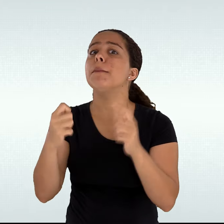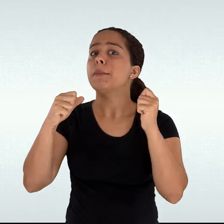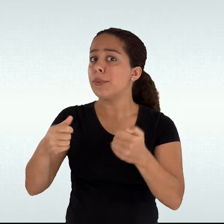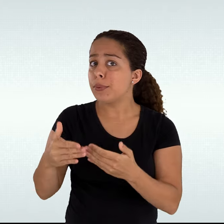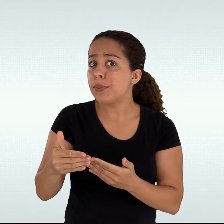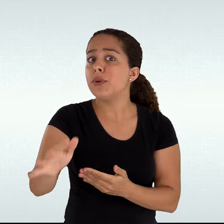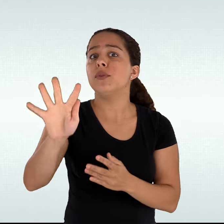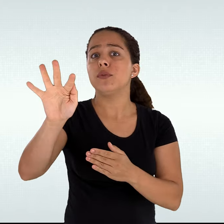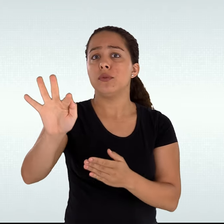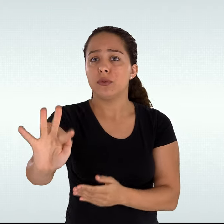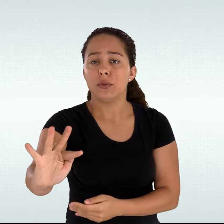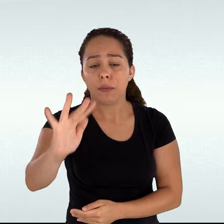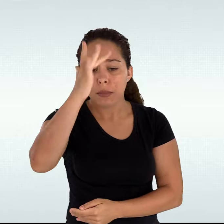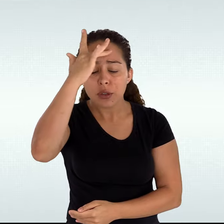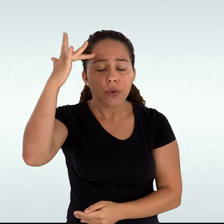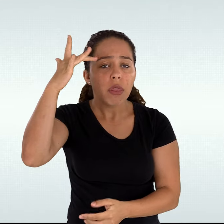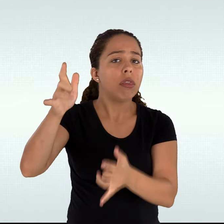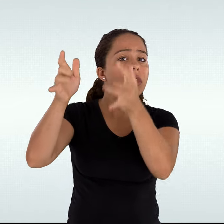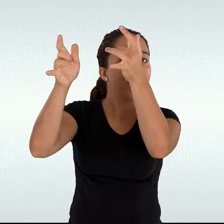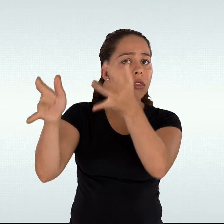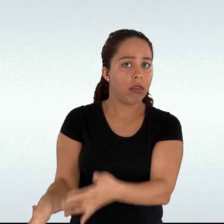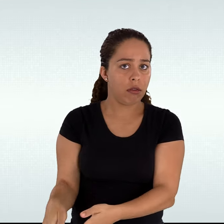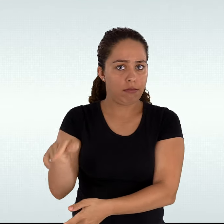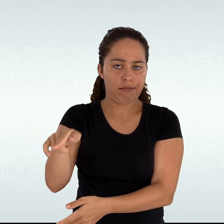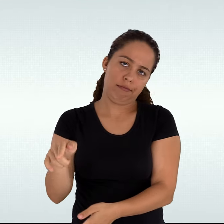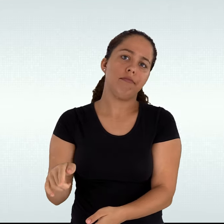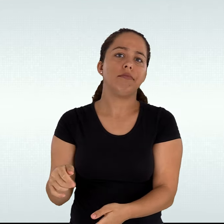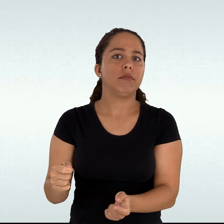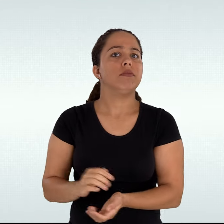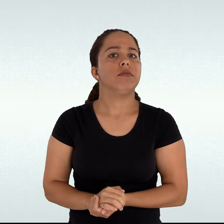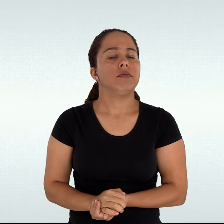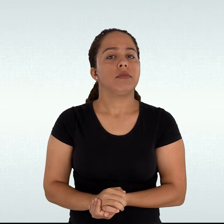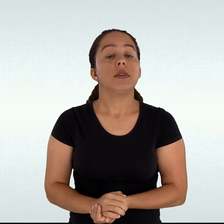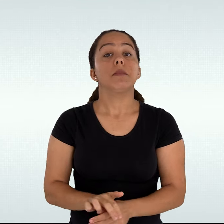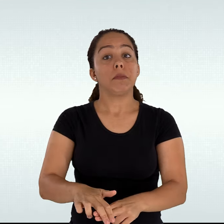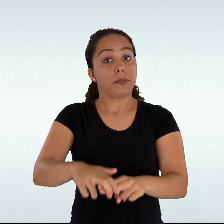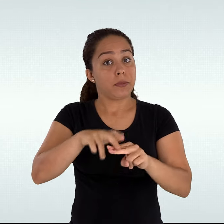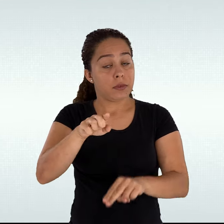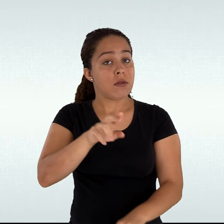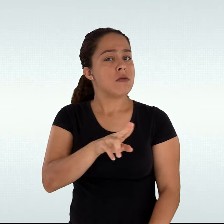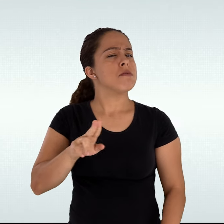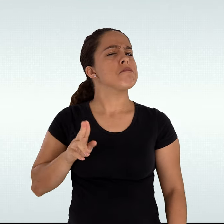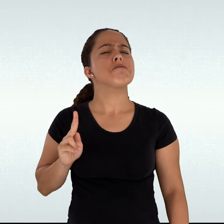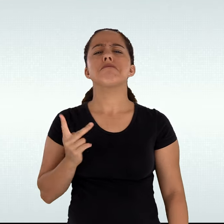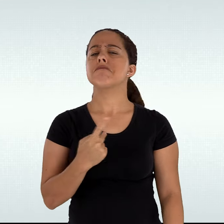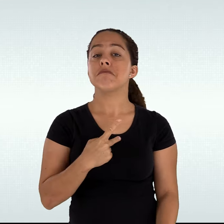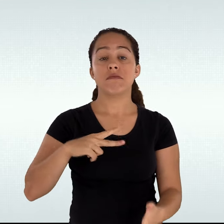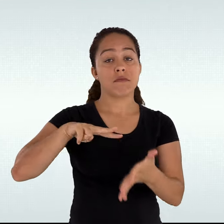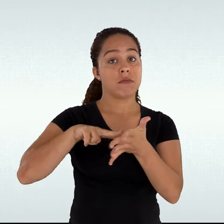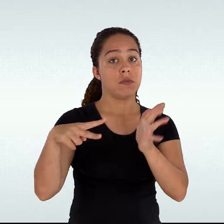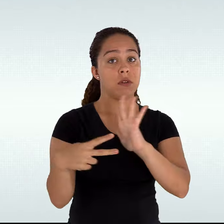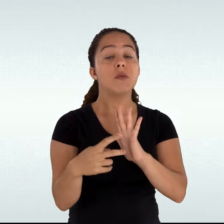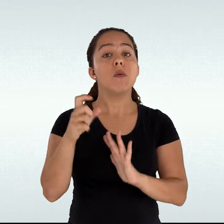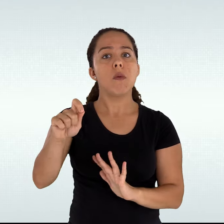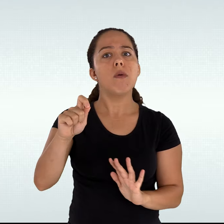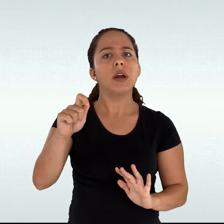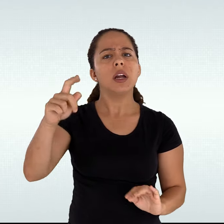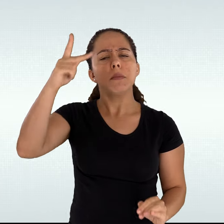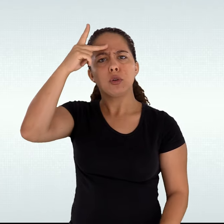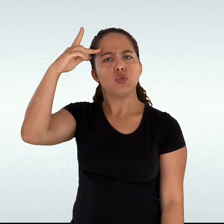e retenção deste público. Nesse sentido, o uso do nome social tem o potencial de promover a